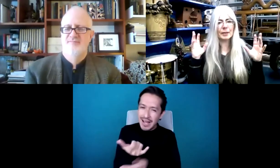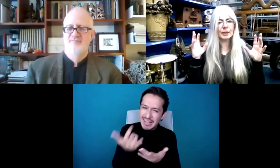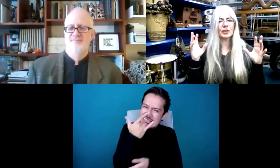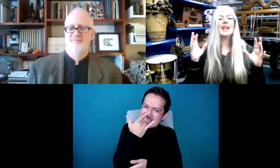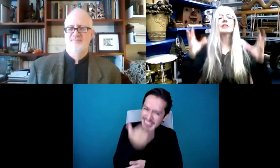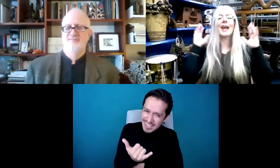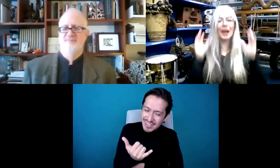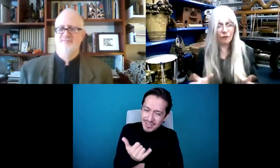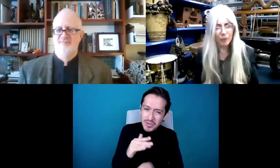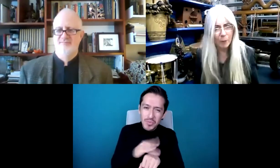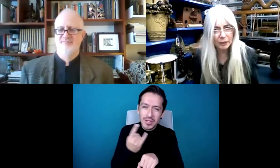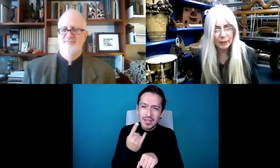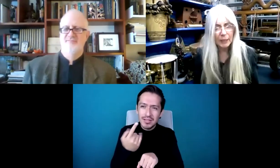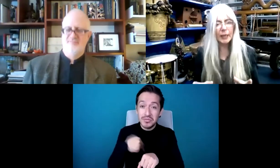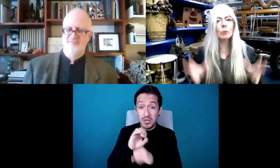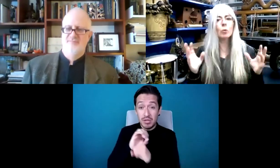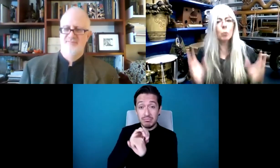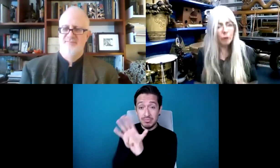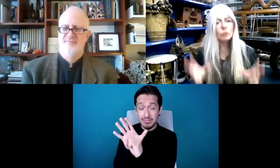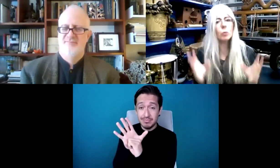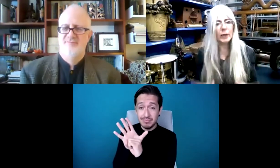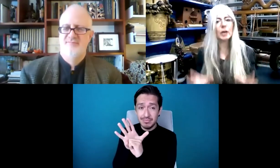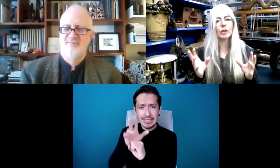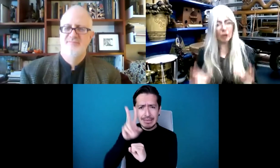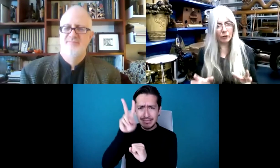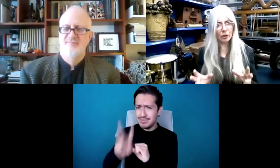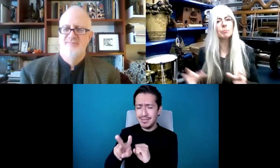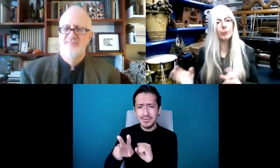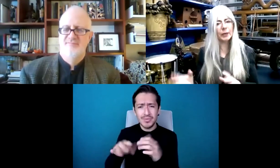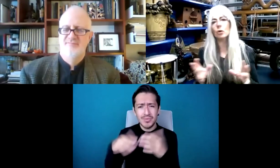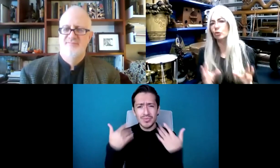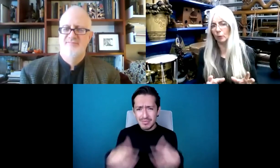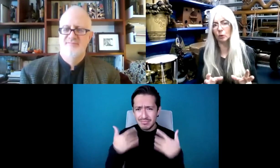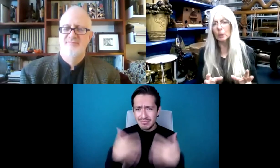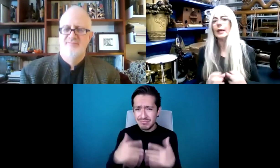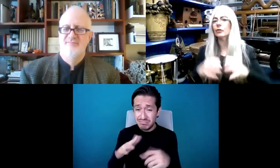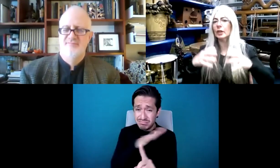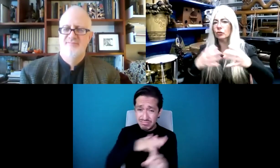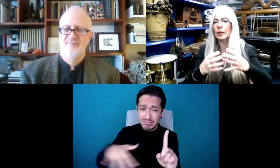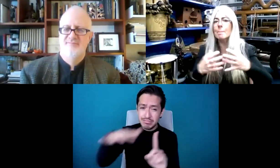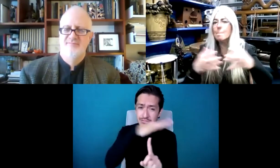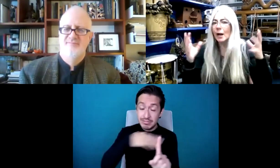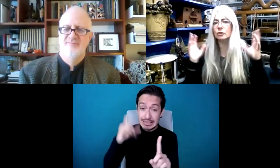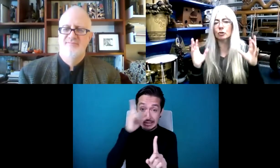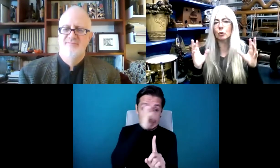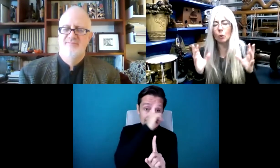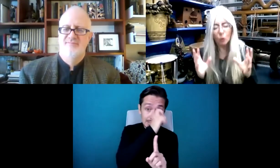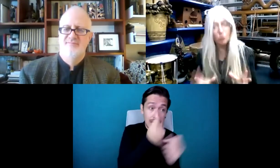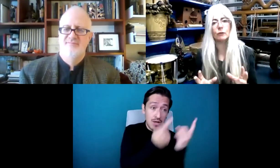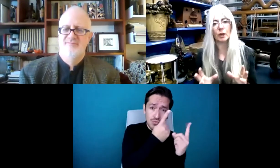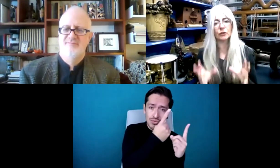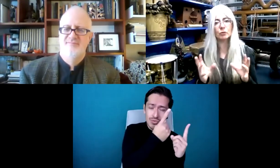estado por la pandemia, la pandemia ha golpeado a todos de una forma u otra, grande o